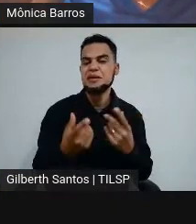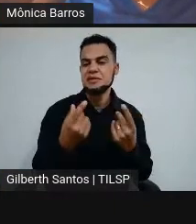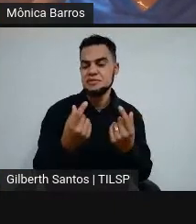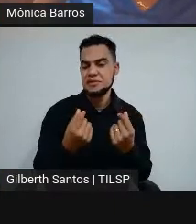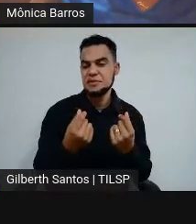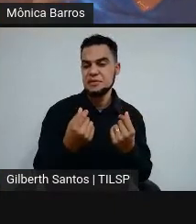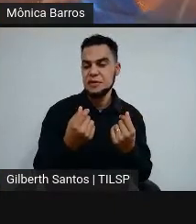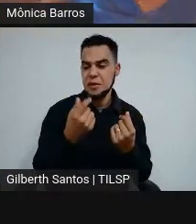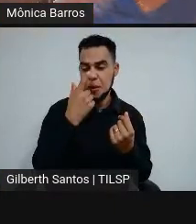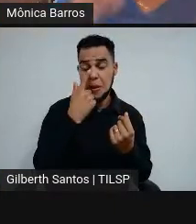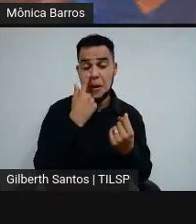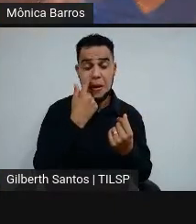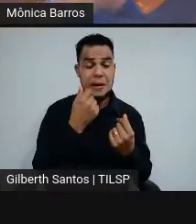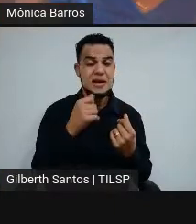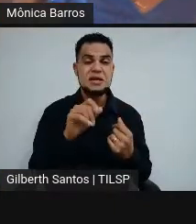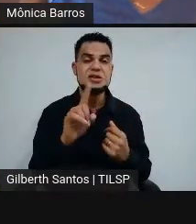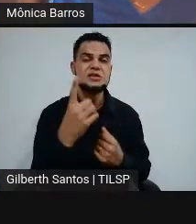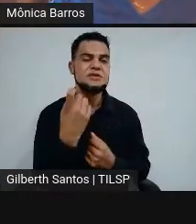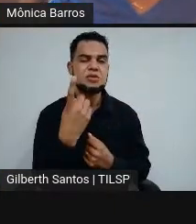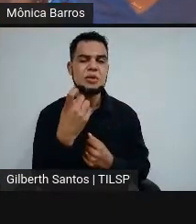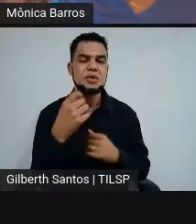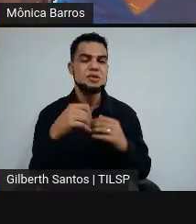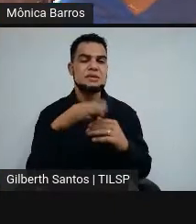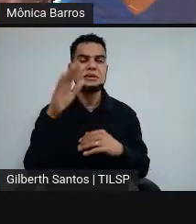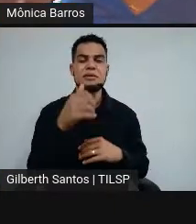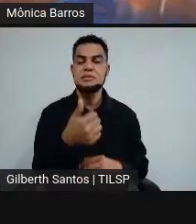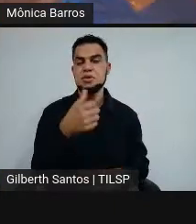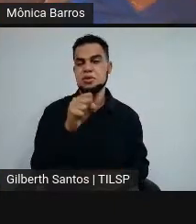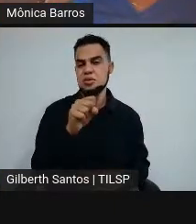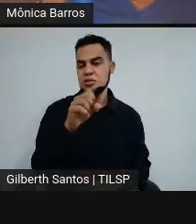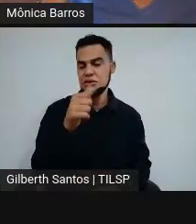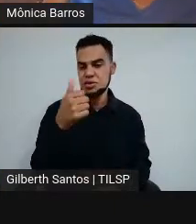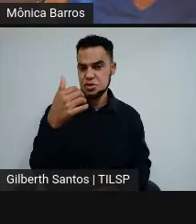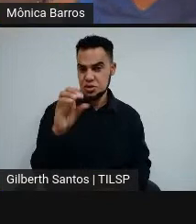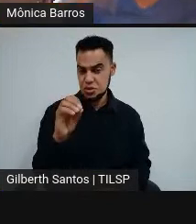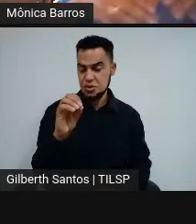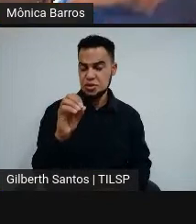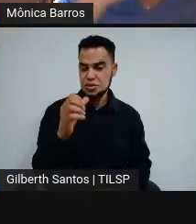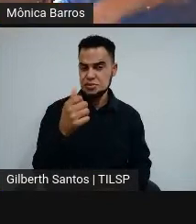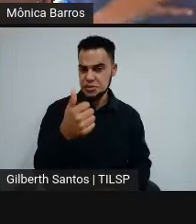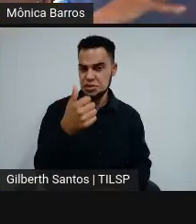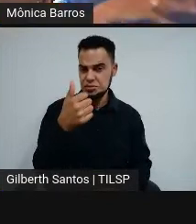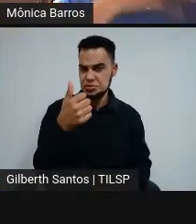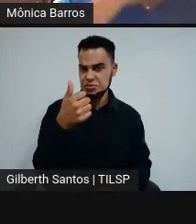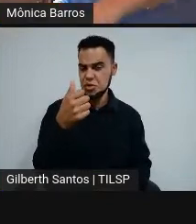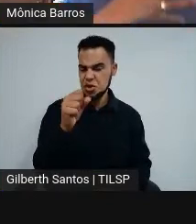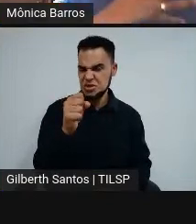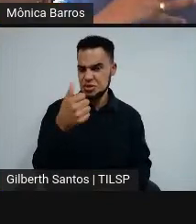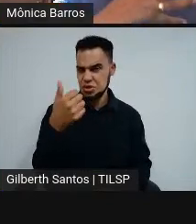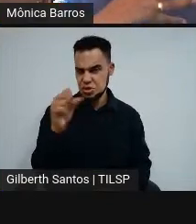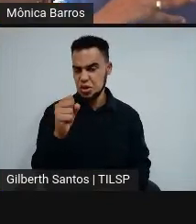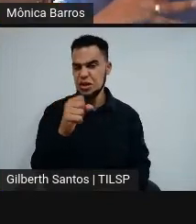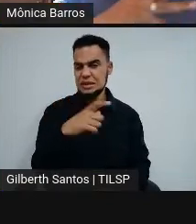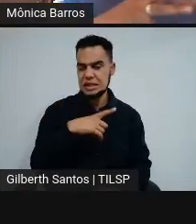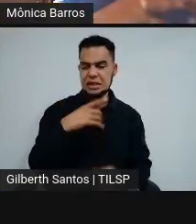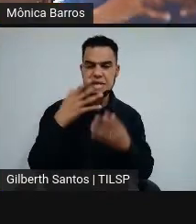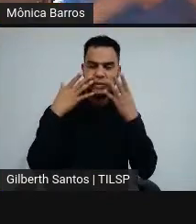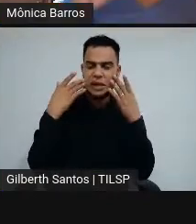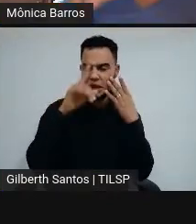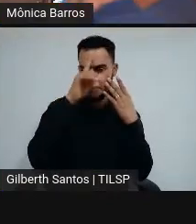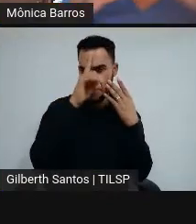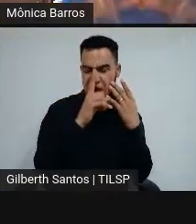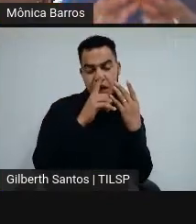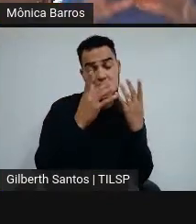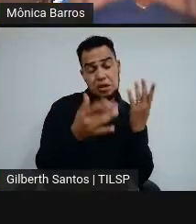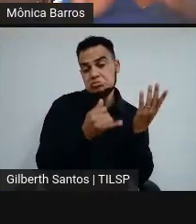individualmente acima de R$.818,00, e tem a pele branca ou a pele amarela, são pessoas asiáticas.